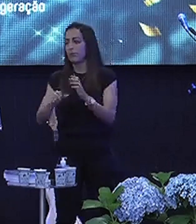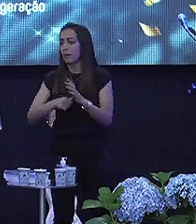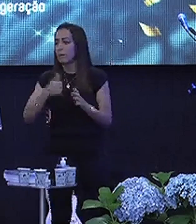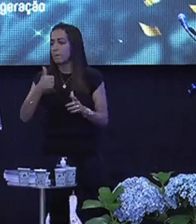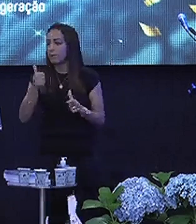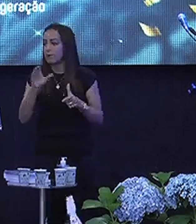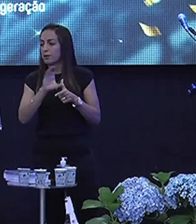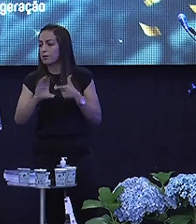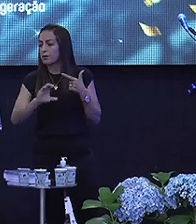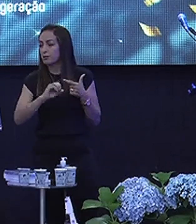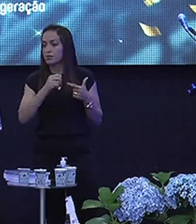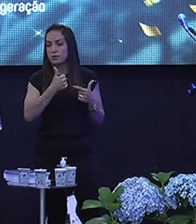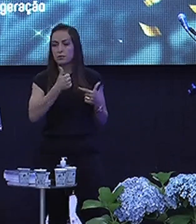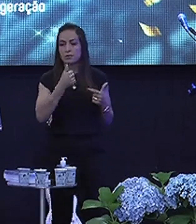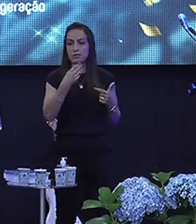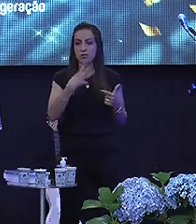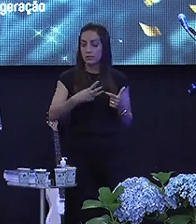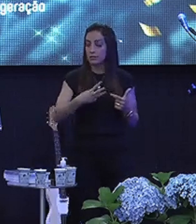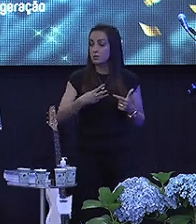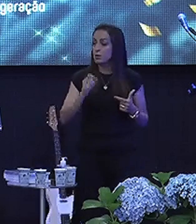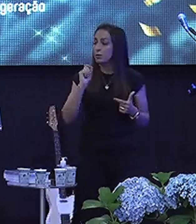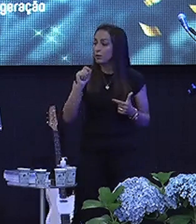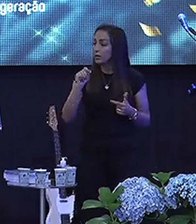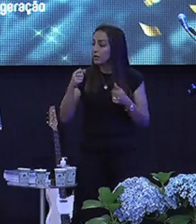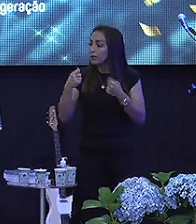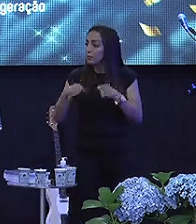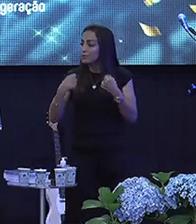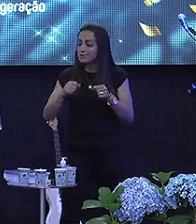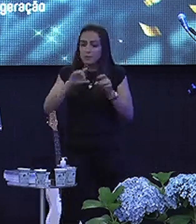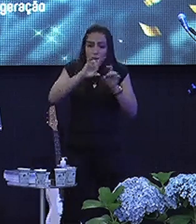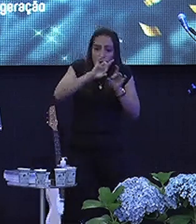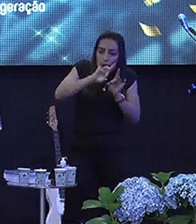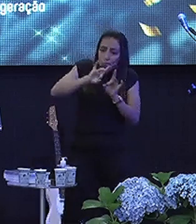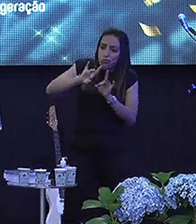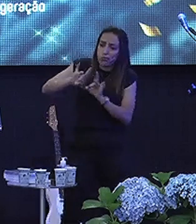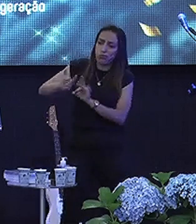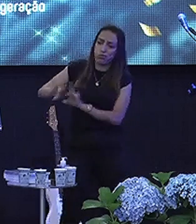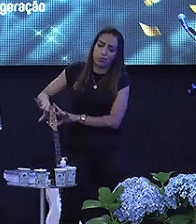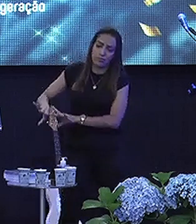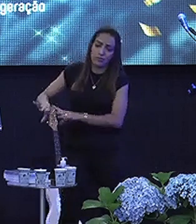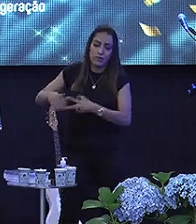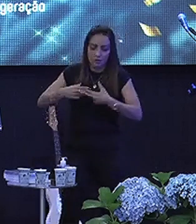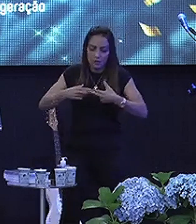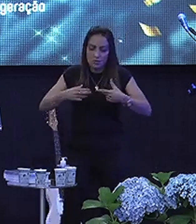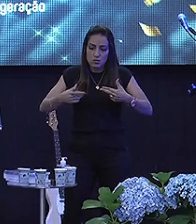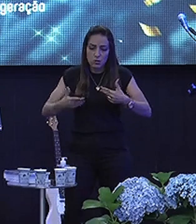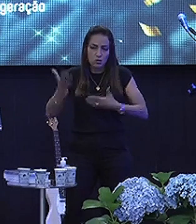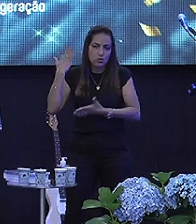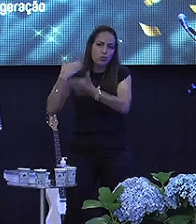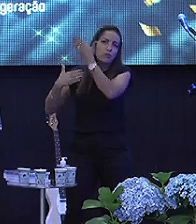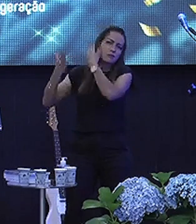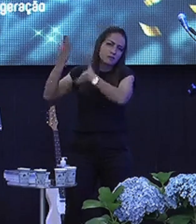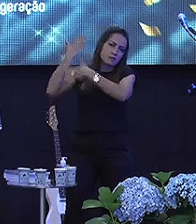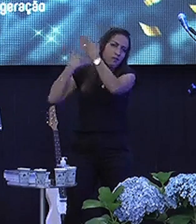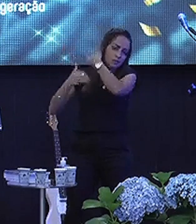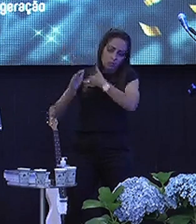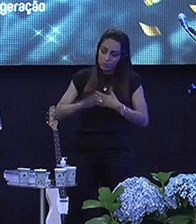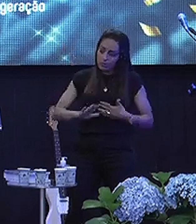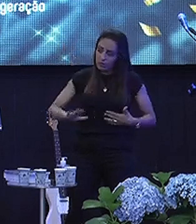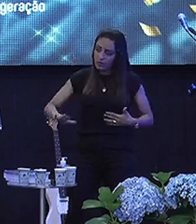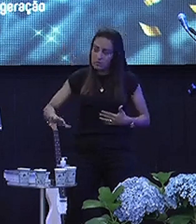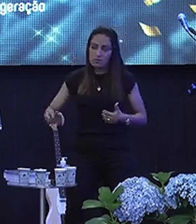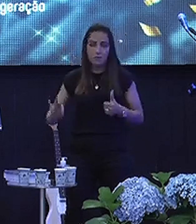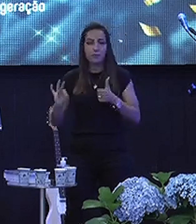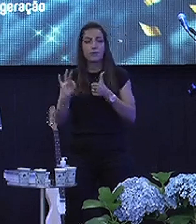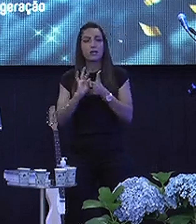Coríntios 13 Que eu acabei de falar Que nós devemos desistir das coisas de criança Tiago